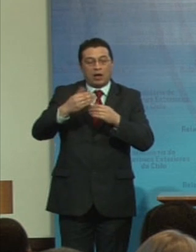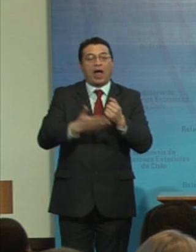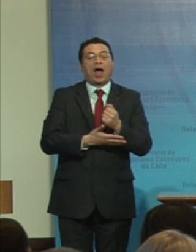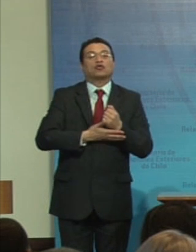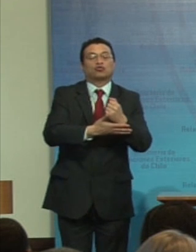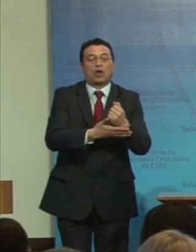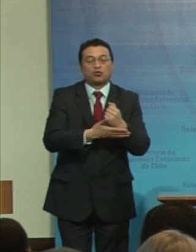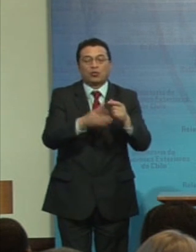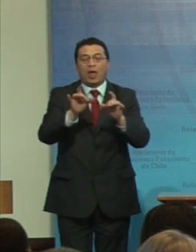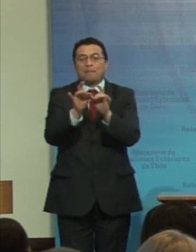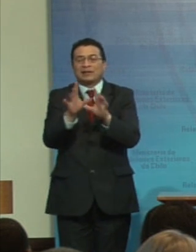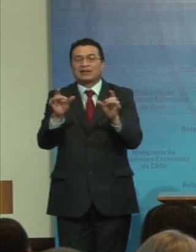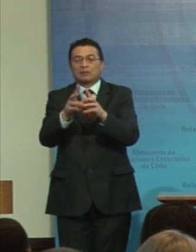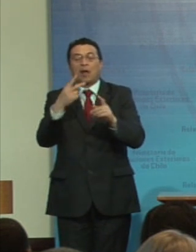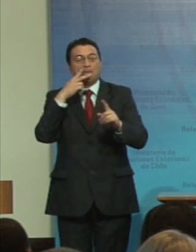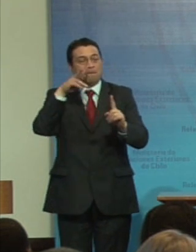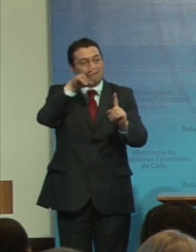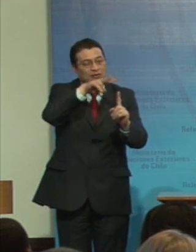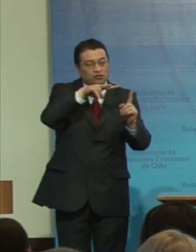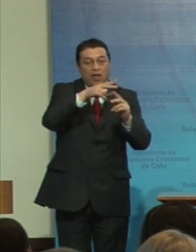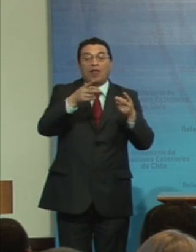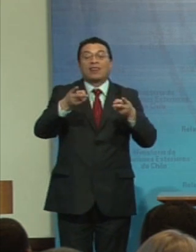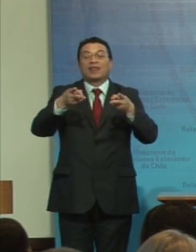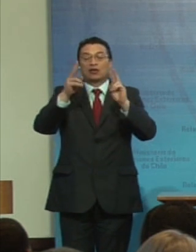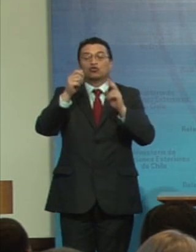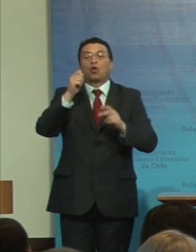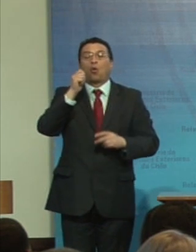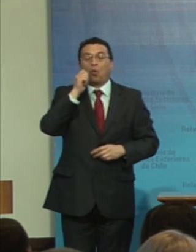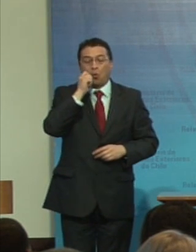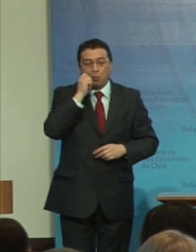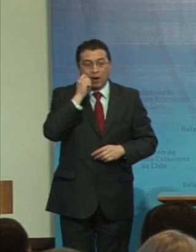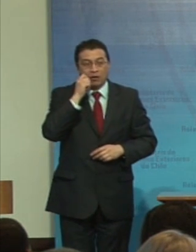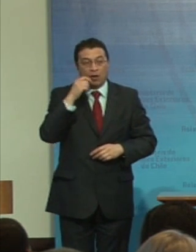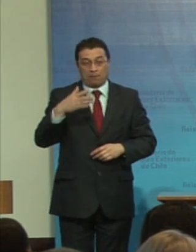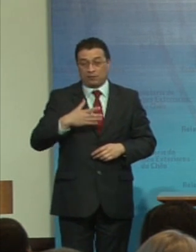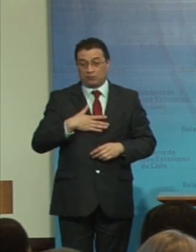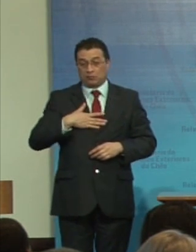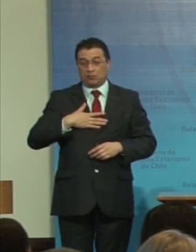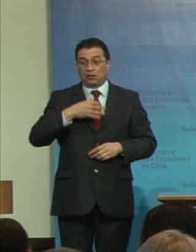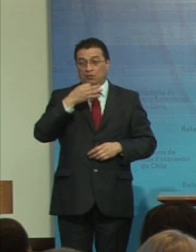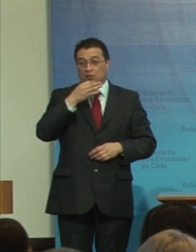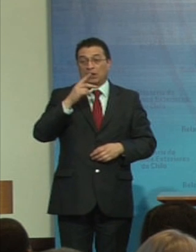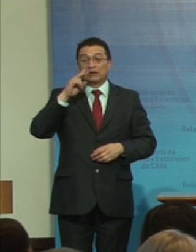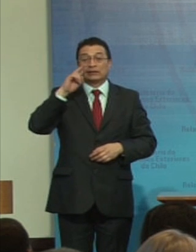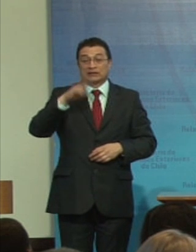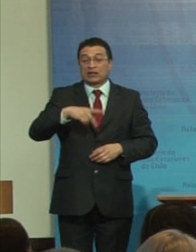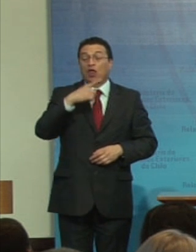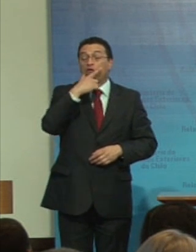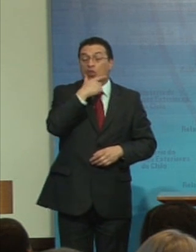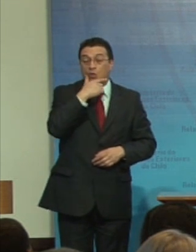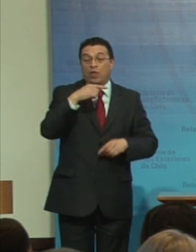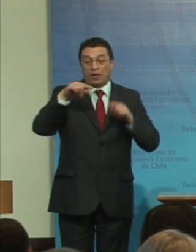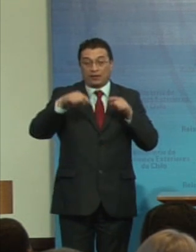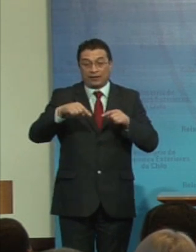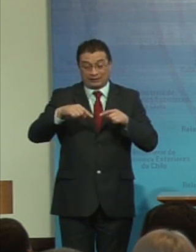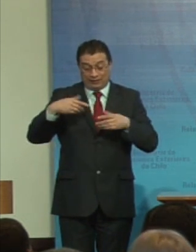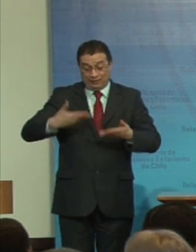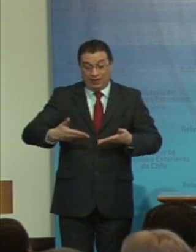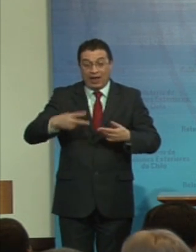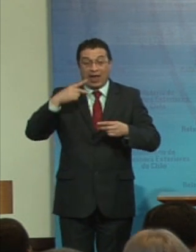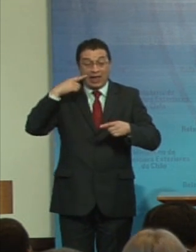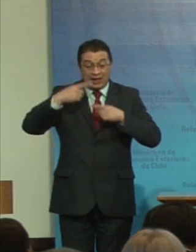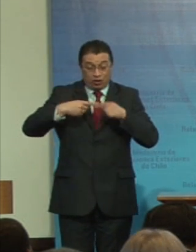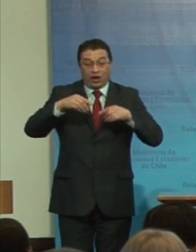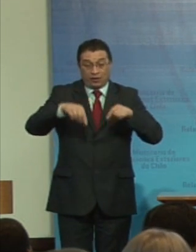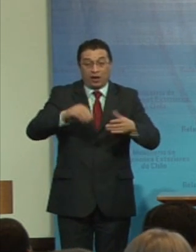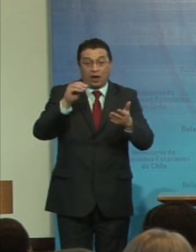particular visión al ámbito de los derechos humanos y a mí no me cabe duda que en esta era histórica el